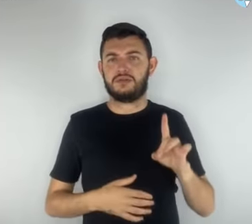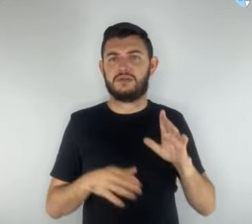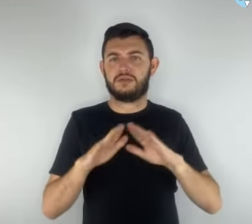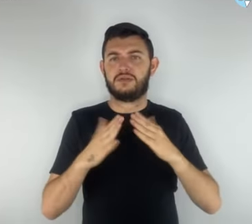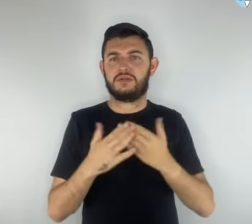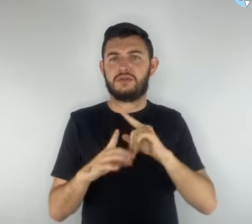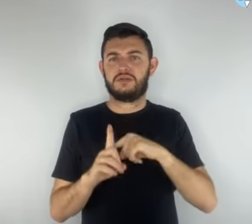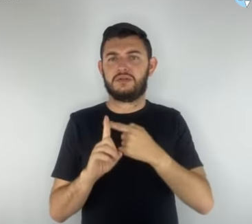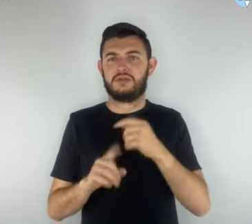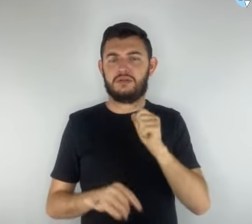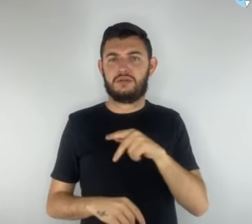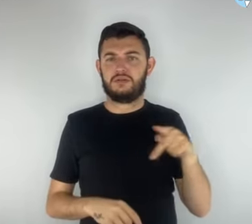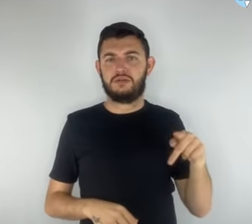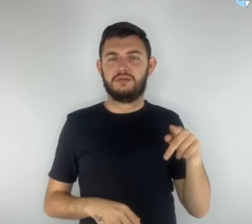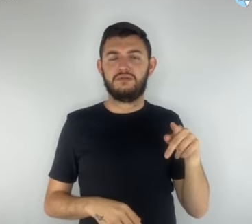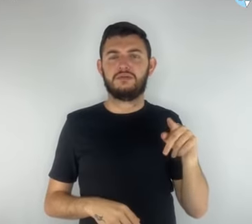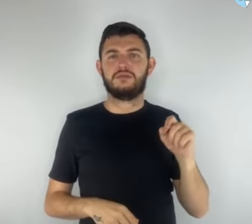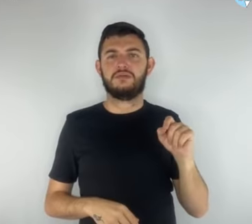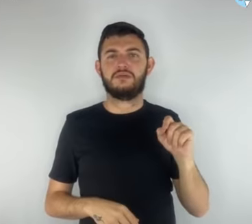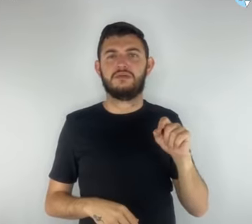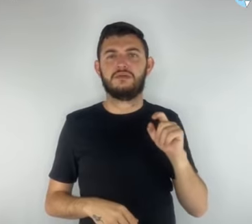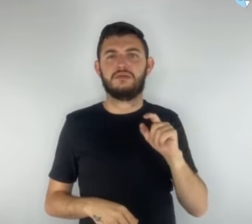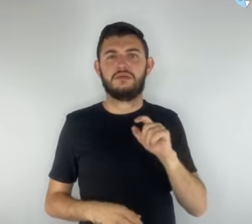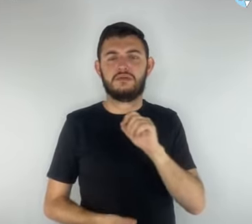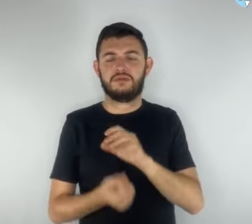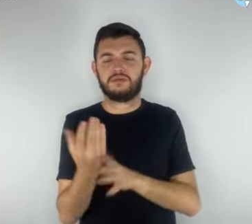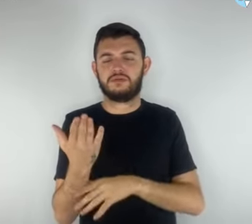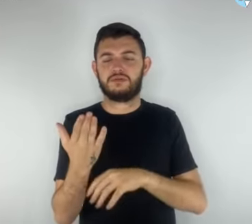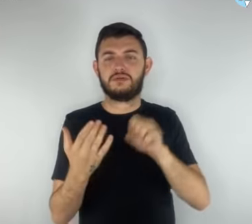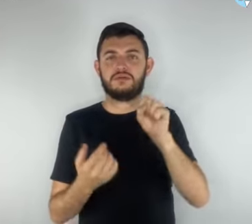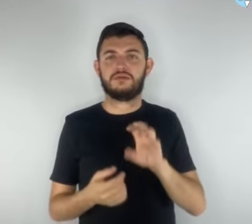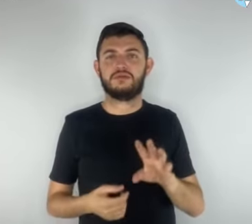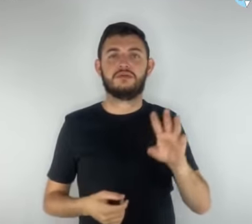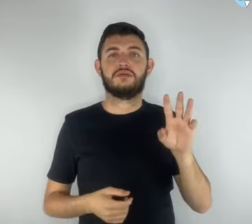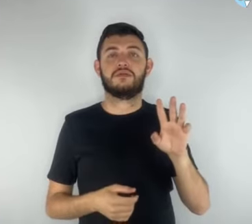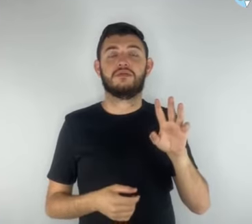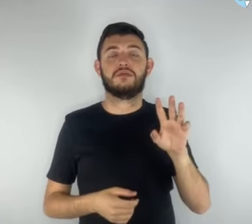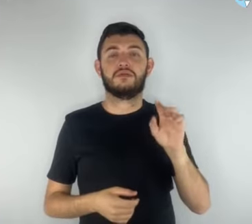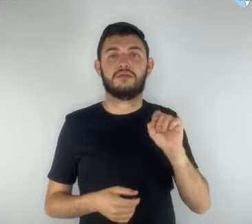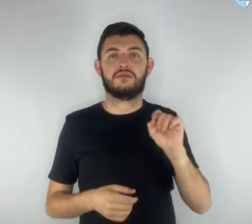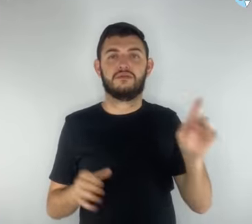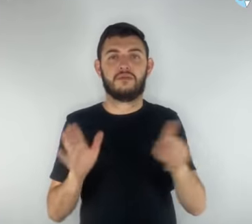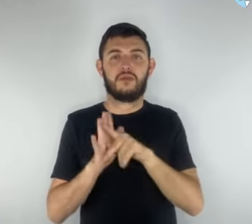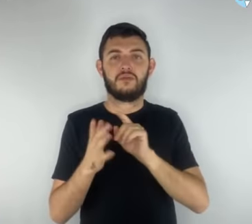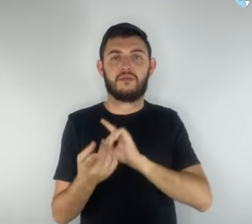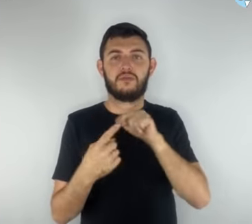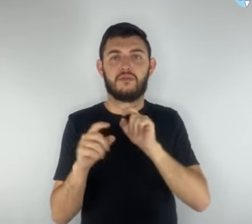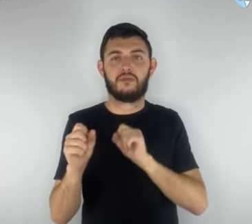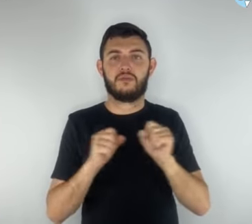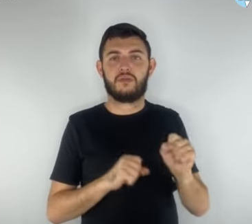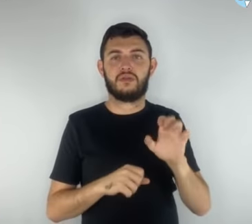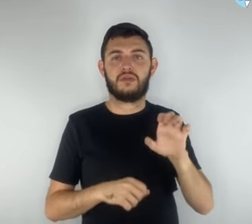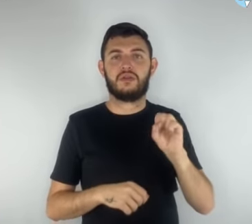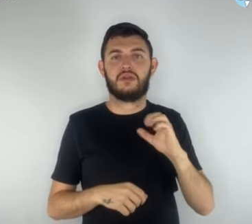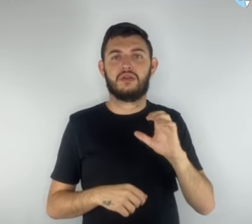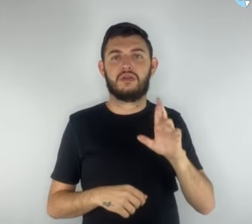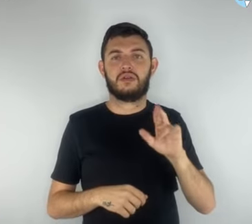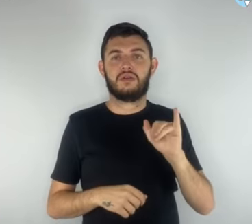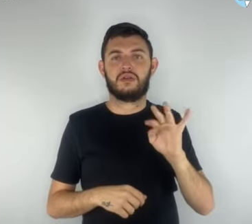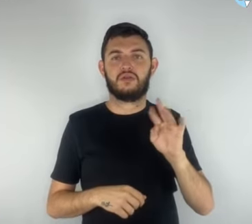professores desenvolveram um sistema próprio de escrituração. Podemos chegar num momento em